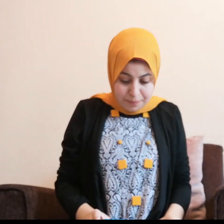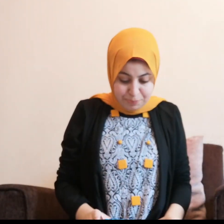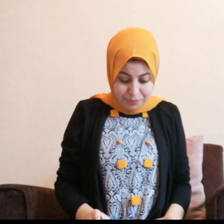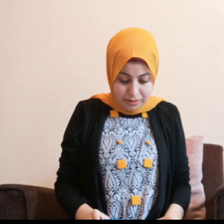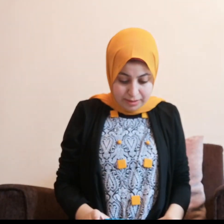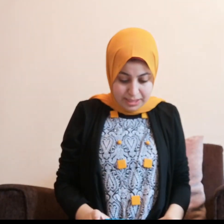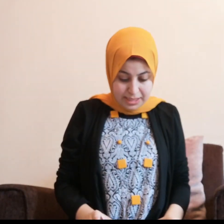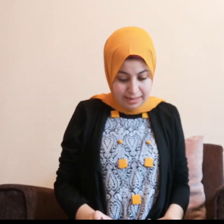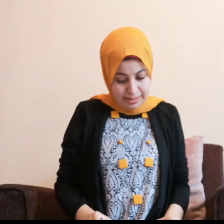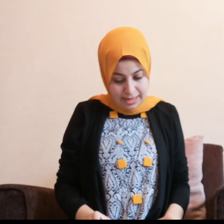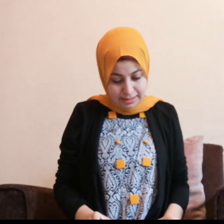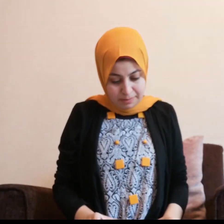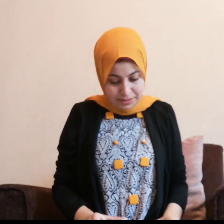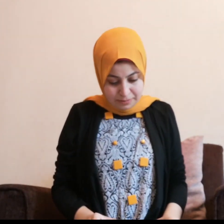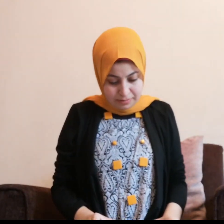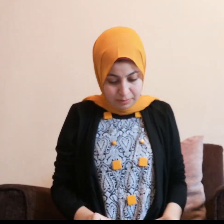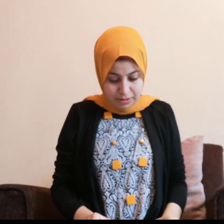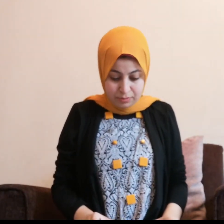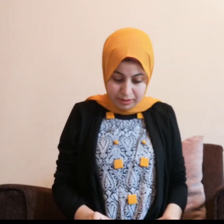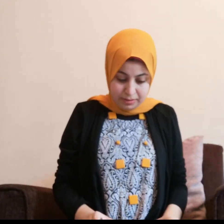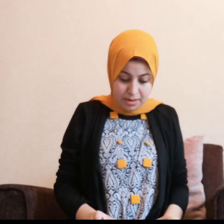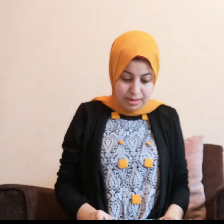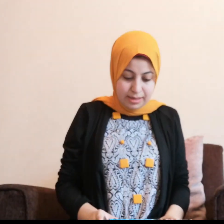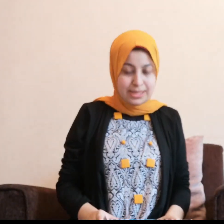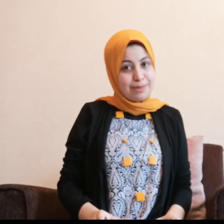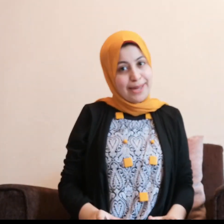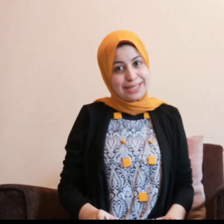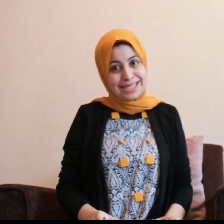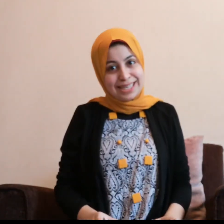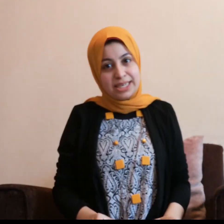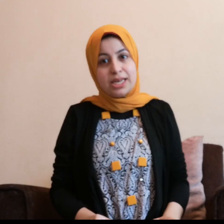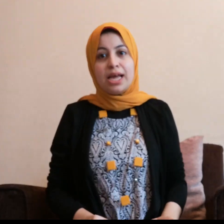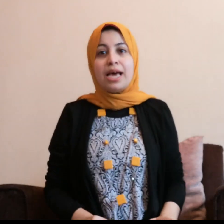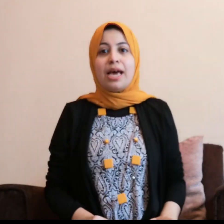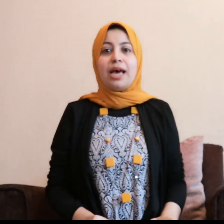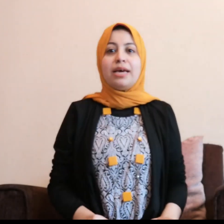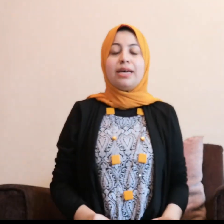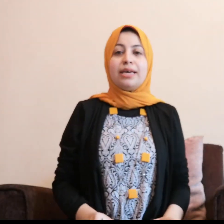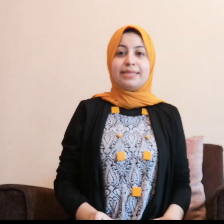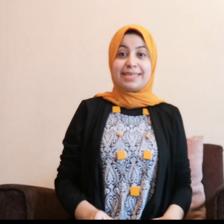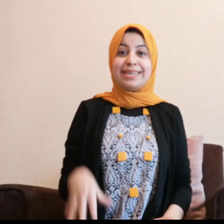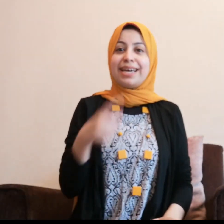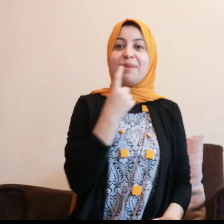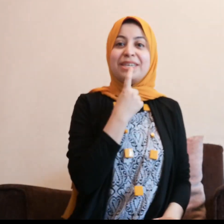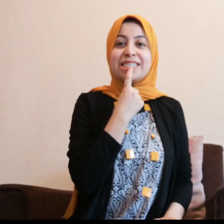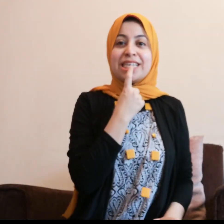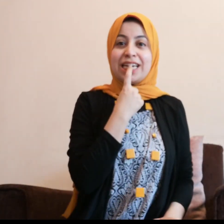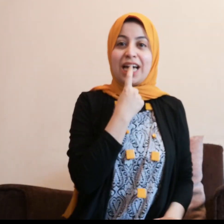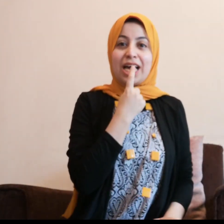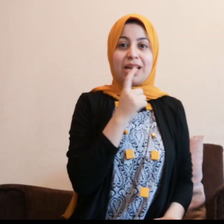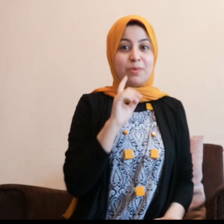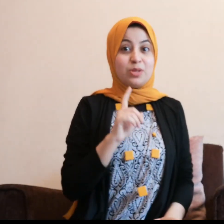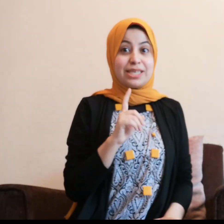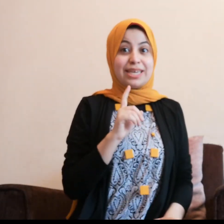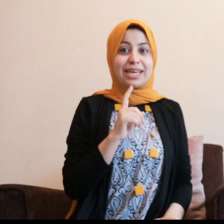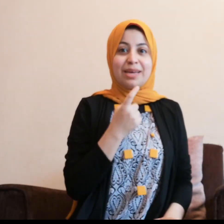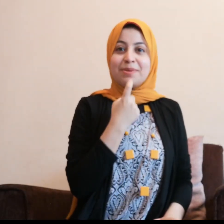سألنا عن البيت او العنوان نسأل بقى عن السن السن جاي من السنة انا بقول السنة جاي